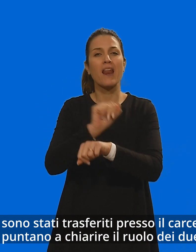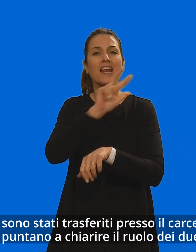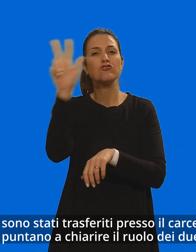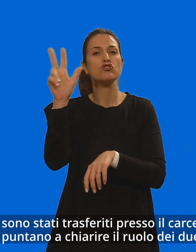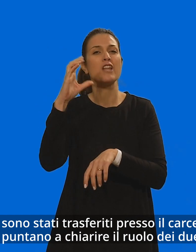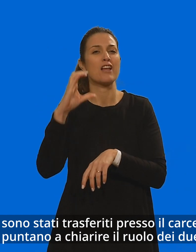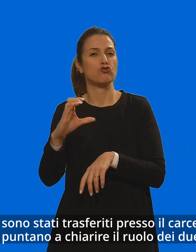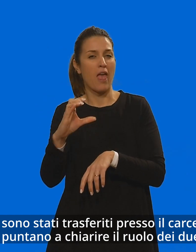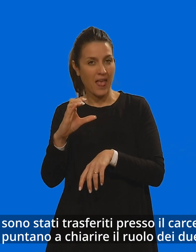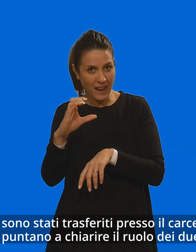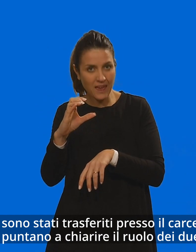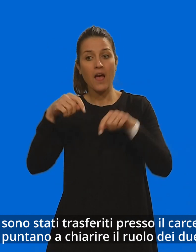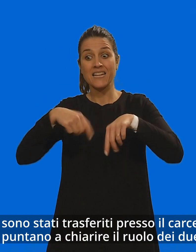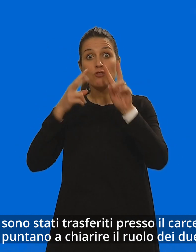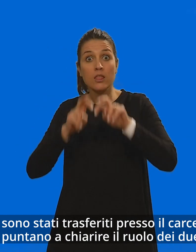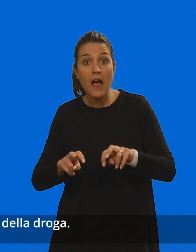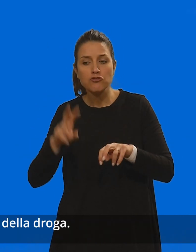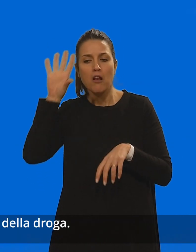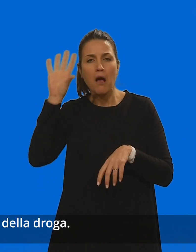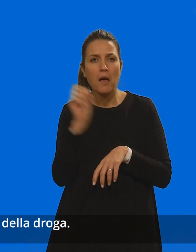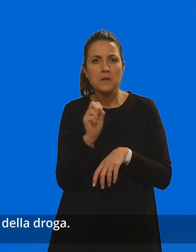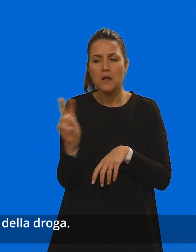puntano a chiarire il ruolo dei due uomini e la destinazione della droga.